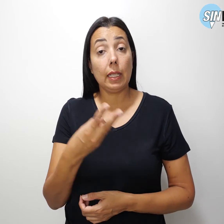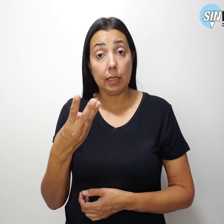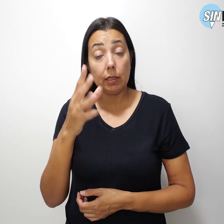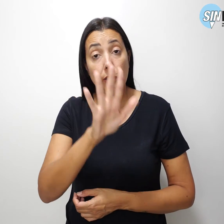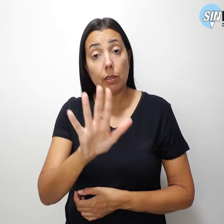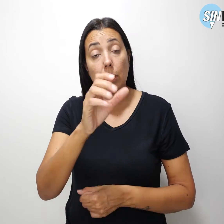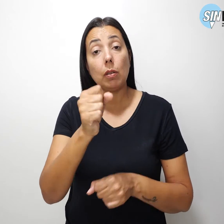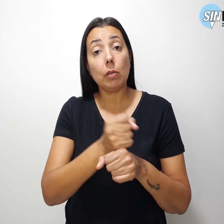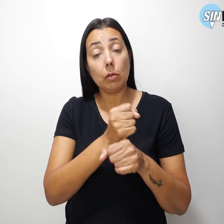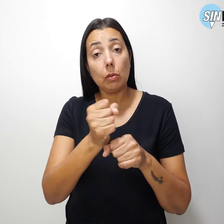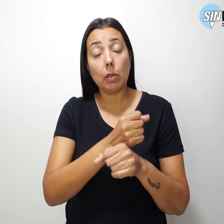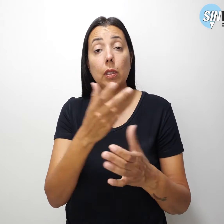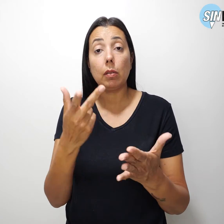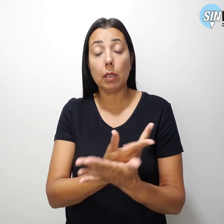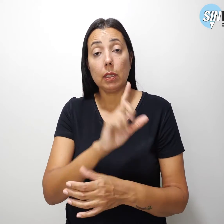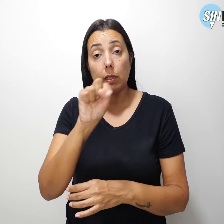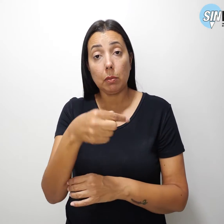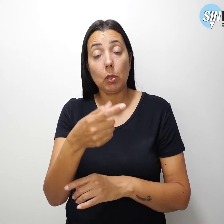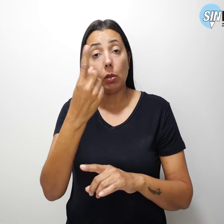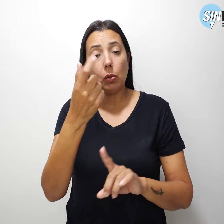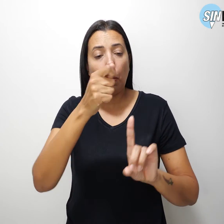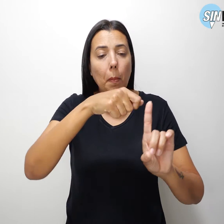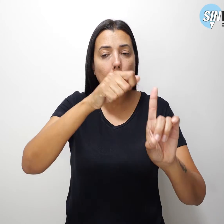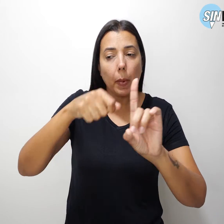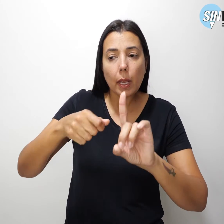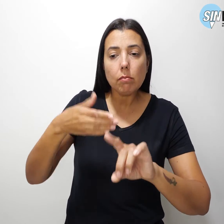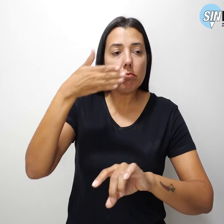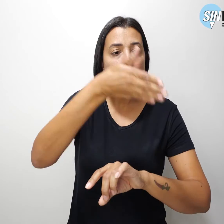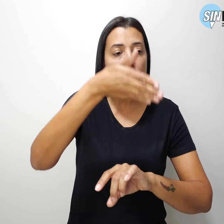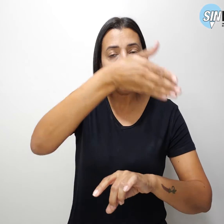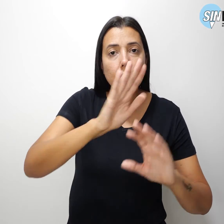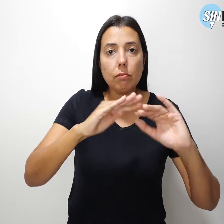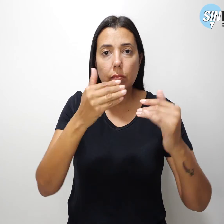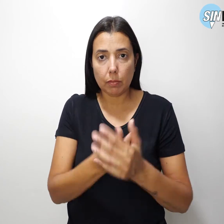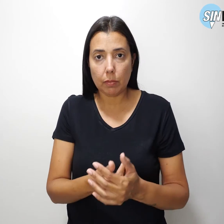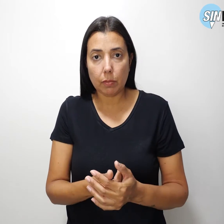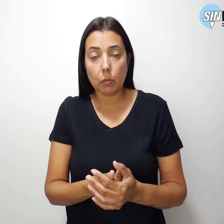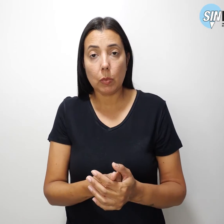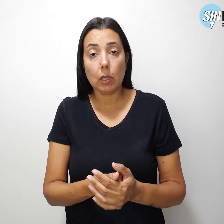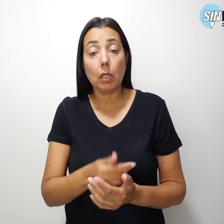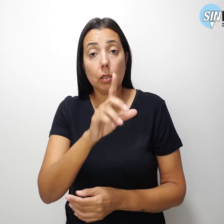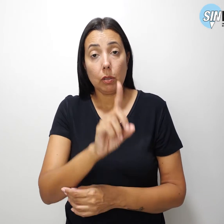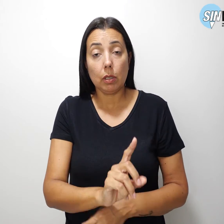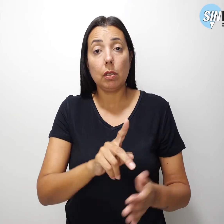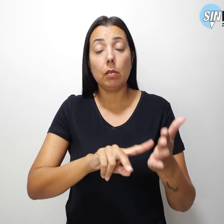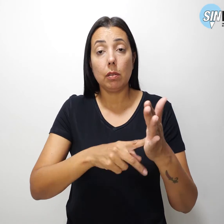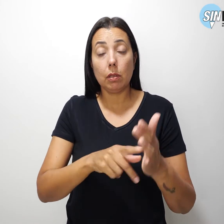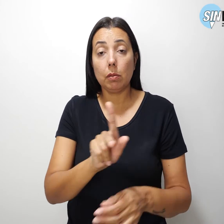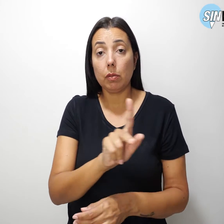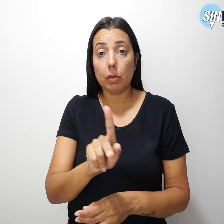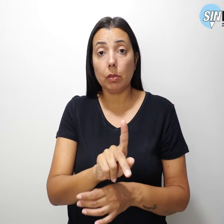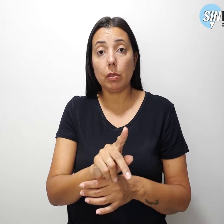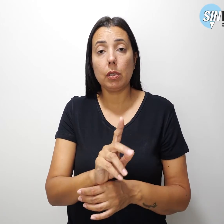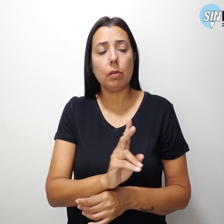Geral do ano acontece depois de um mês intenso de visitas às escolas. A diretoria do sindicato